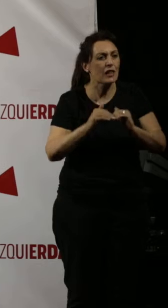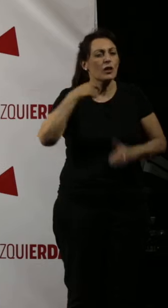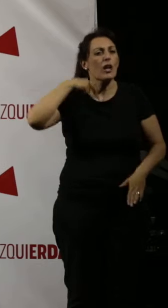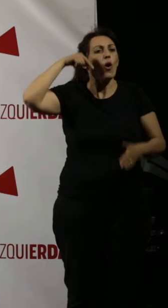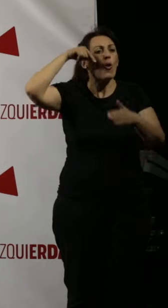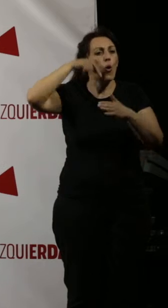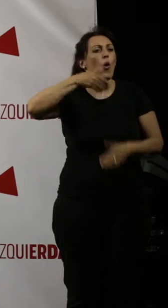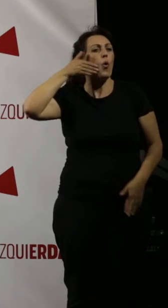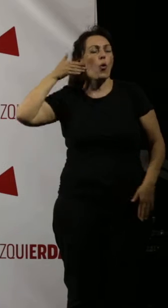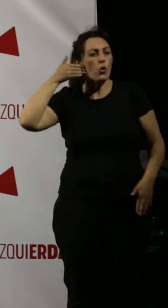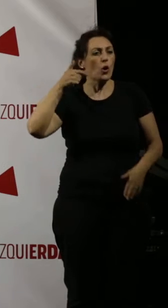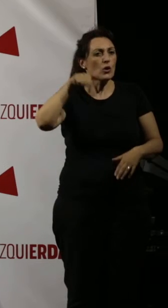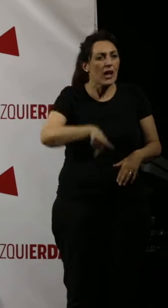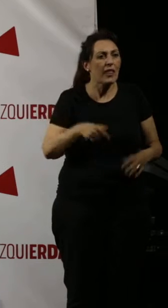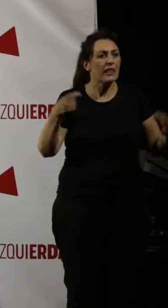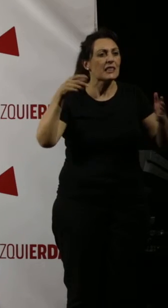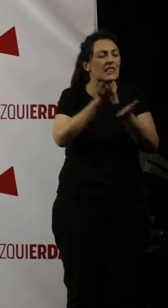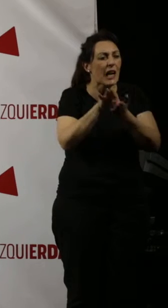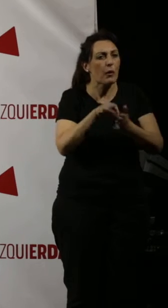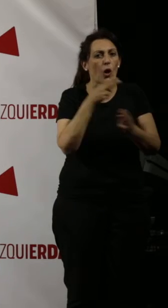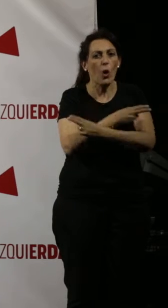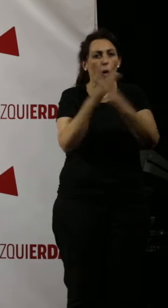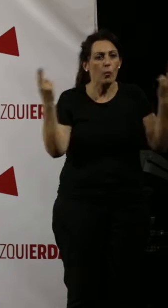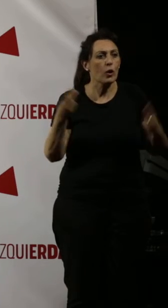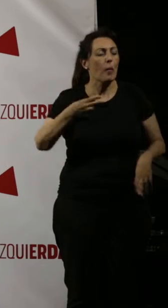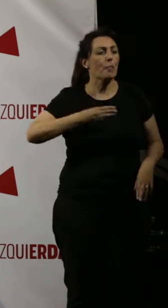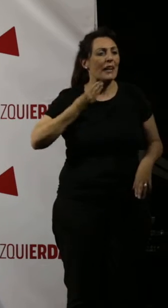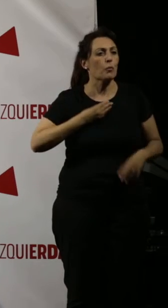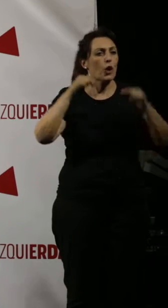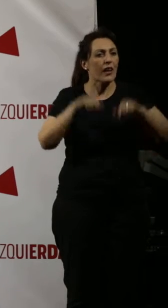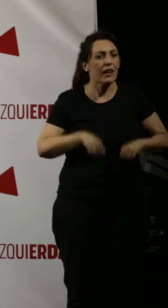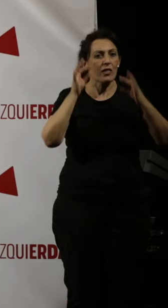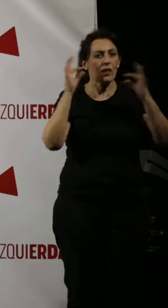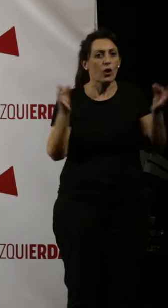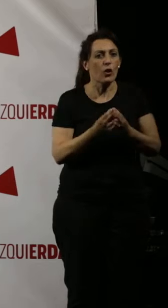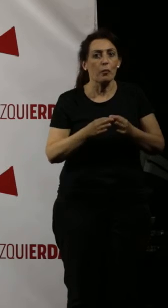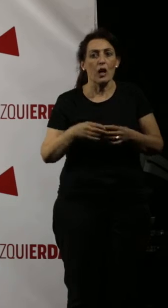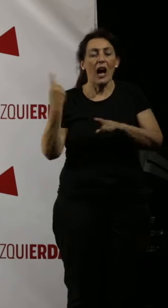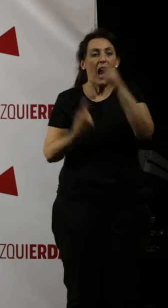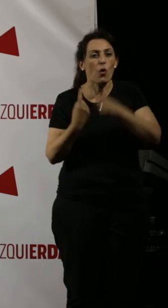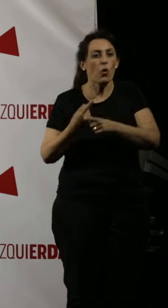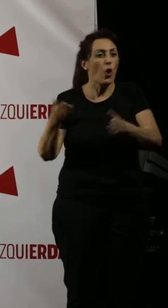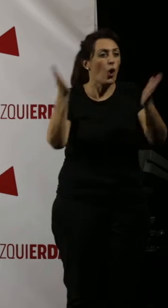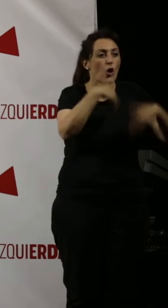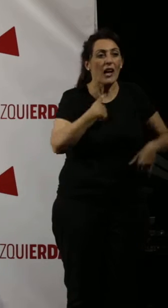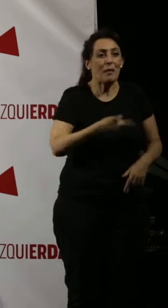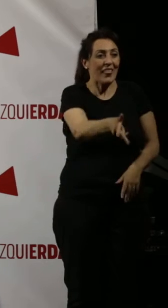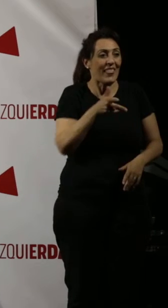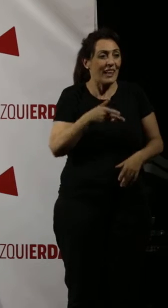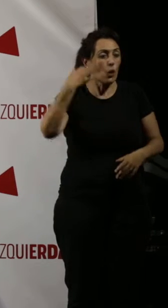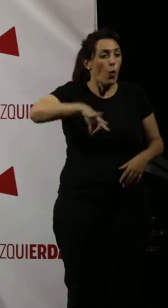profundamente orgullosa de los servicios públicos como patrimonio de aquellos que no tienen otra cosa que los derechos?